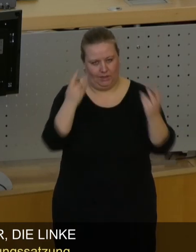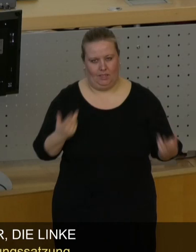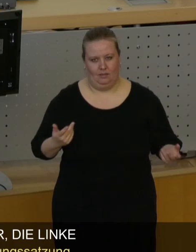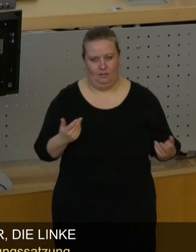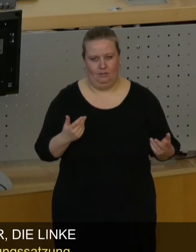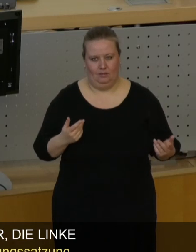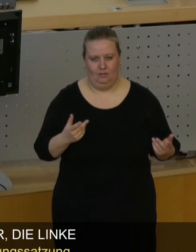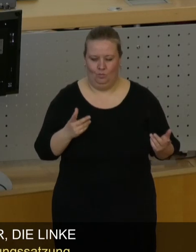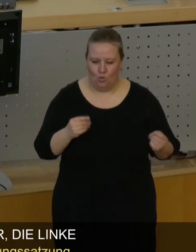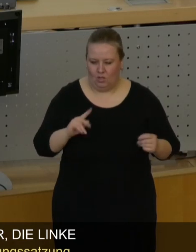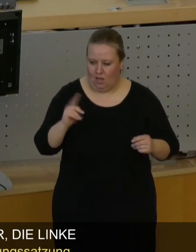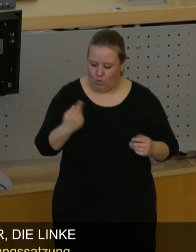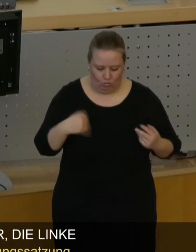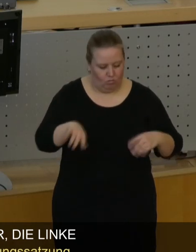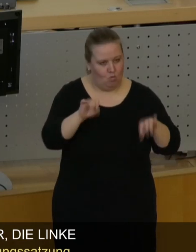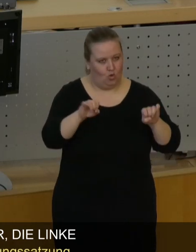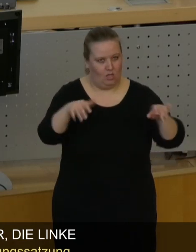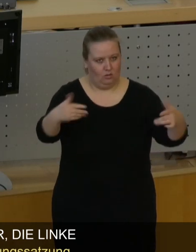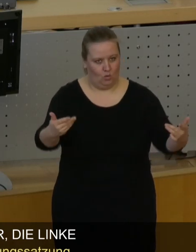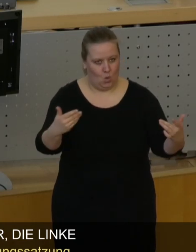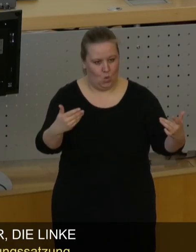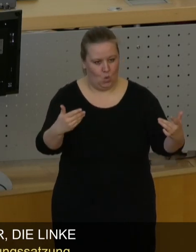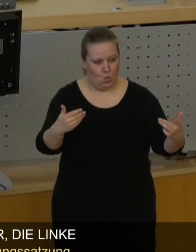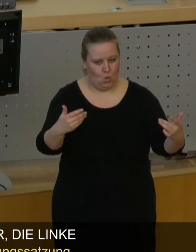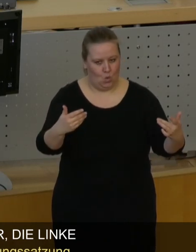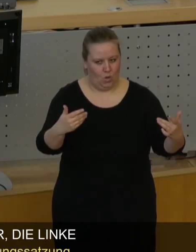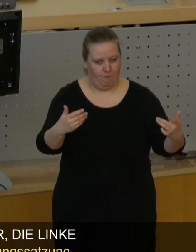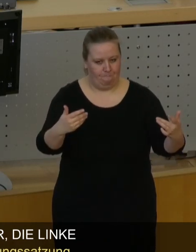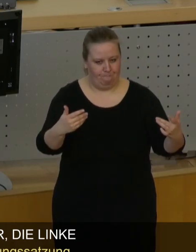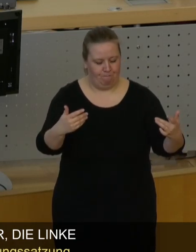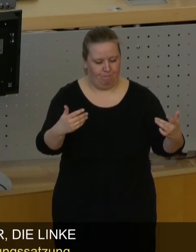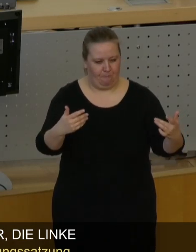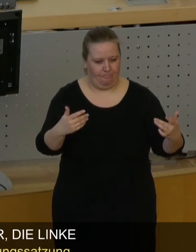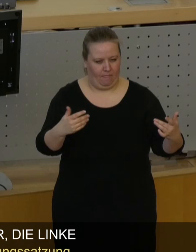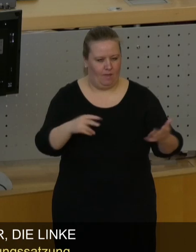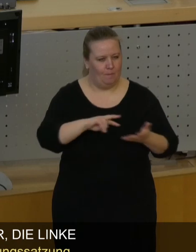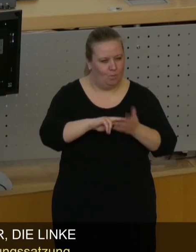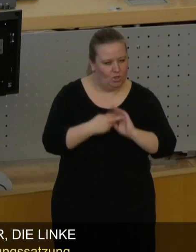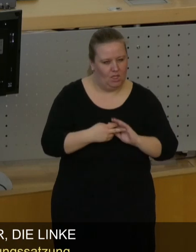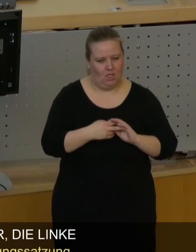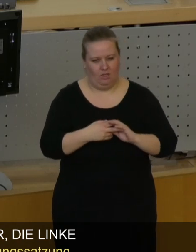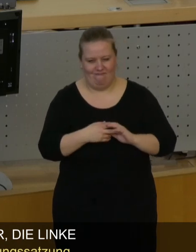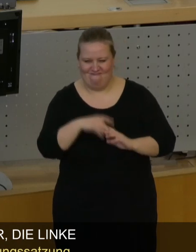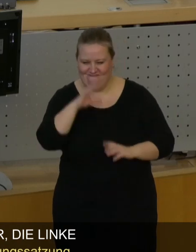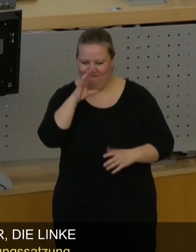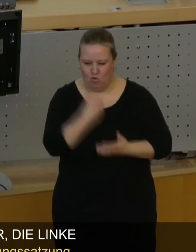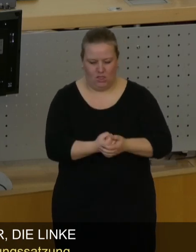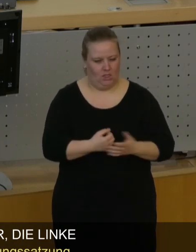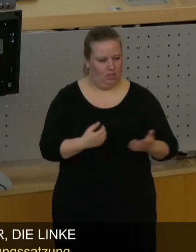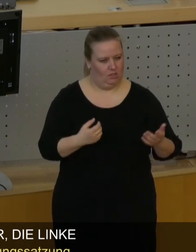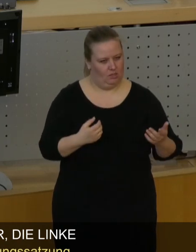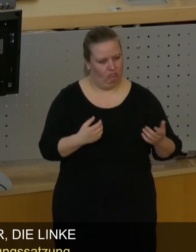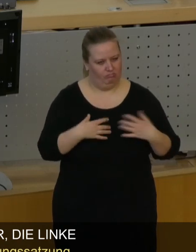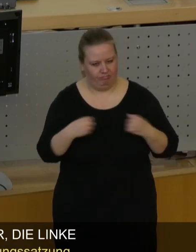dass das eben ein Mittel ist, um auch Frust mit der Politik, Frust mit